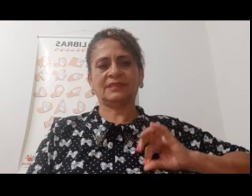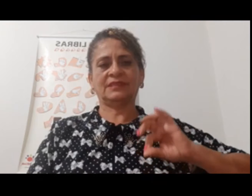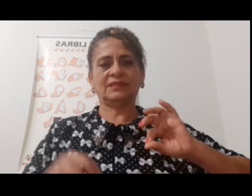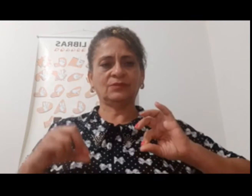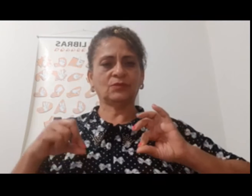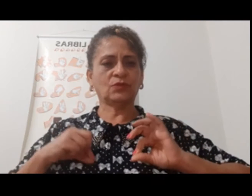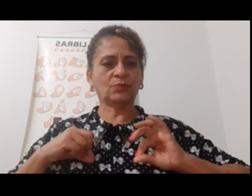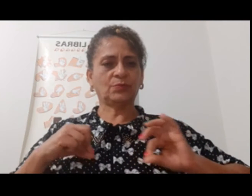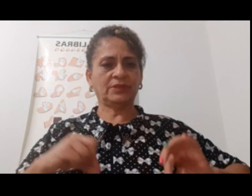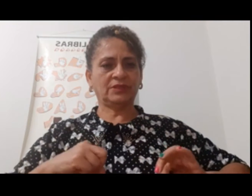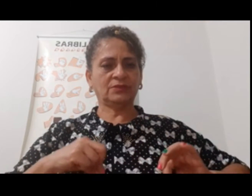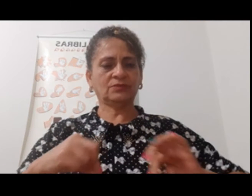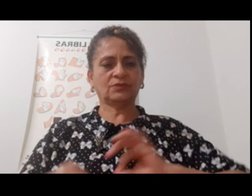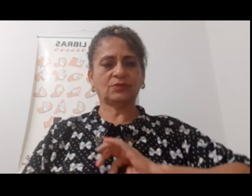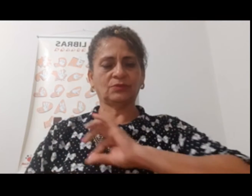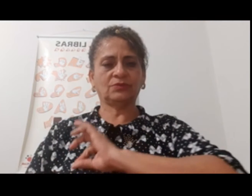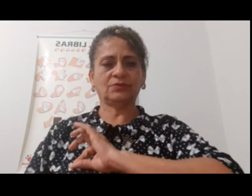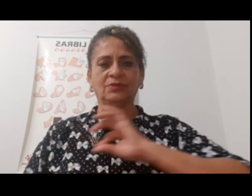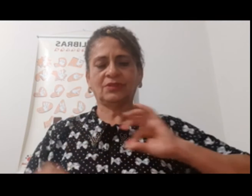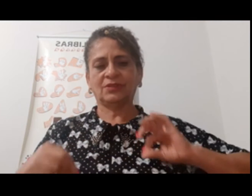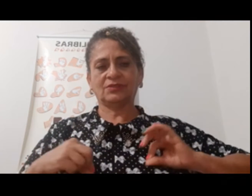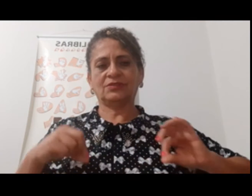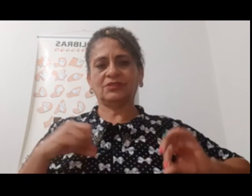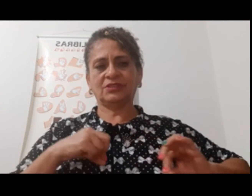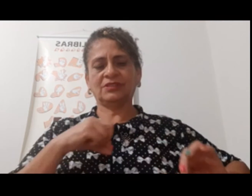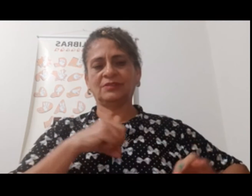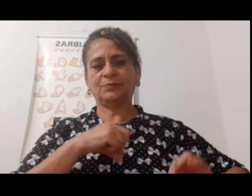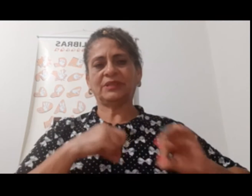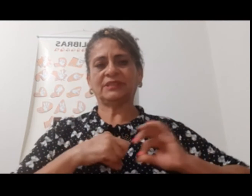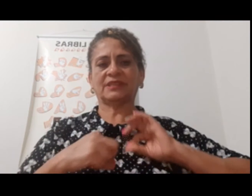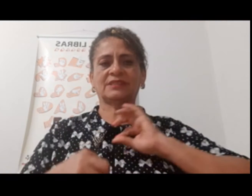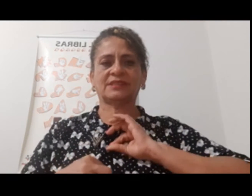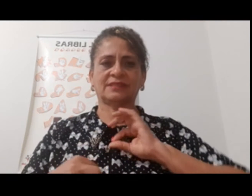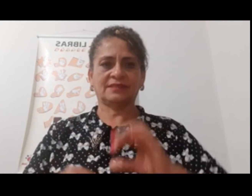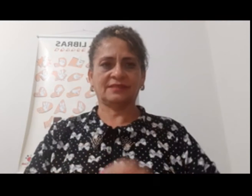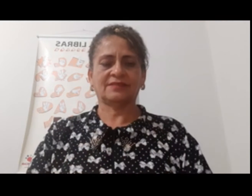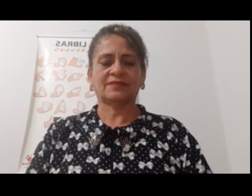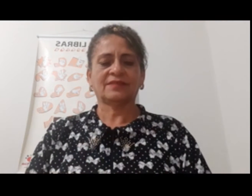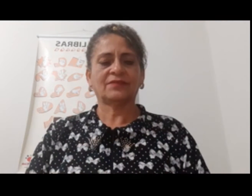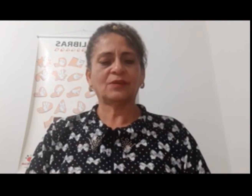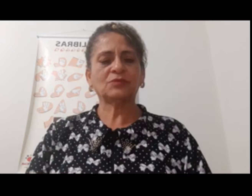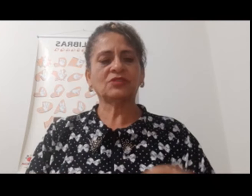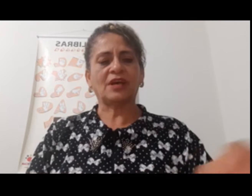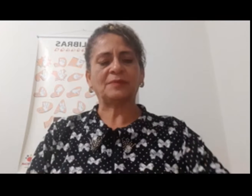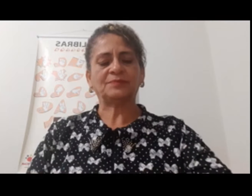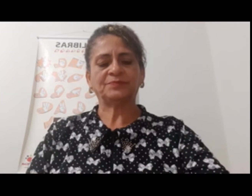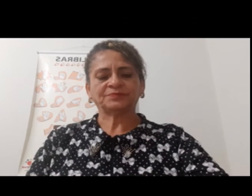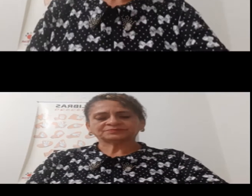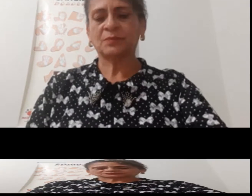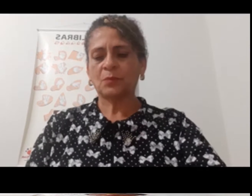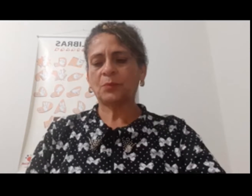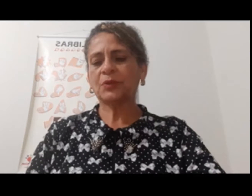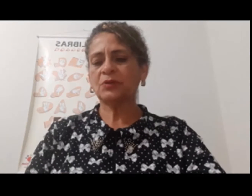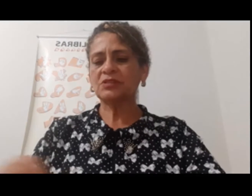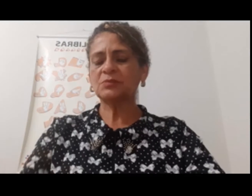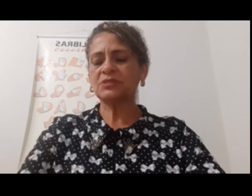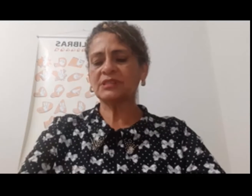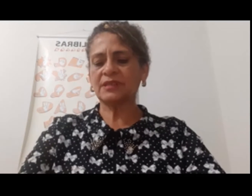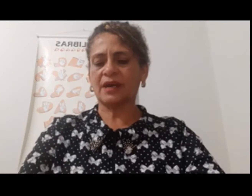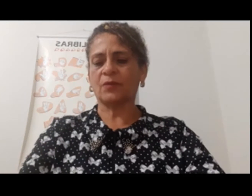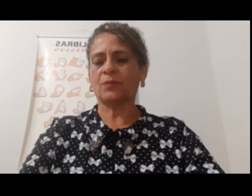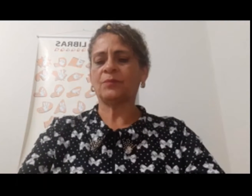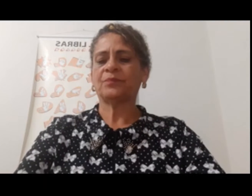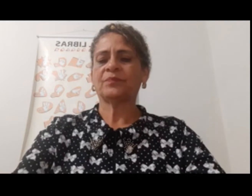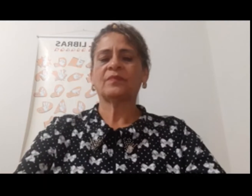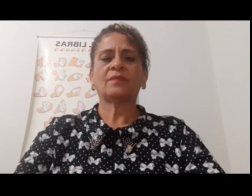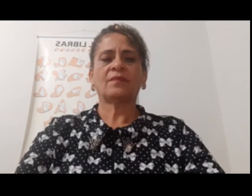E o corpinho todo de pintas. Vamos lá! Próximo